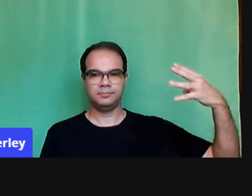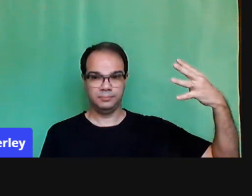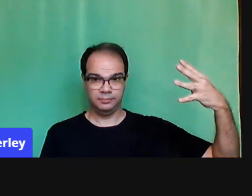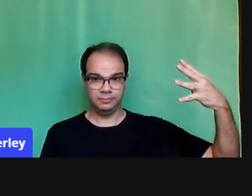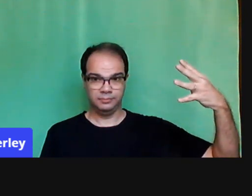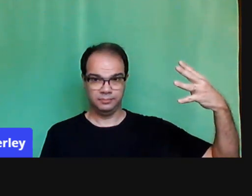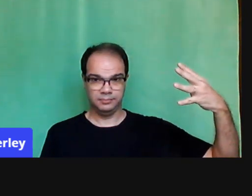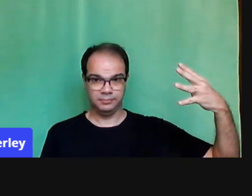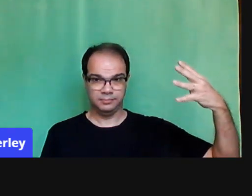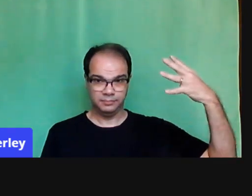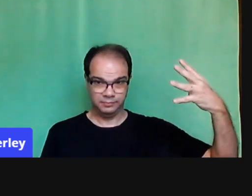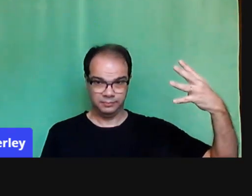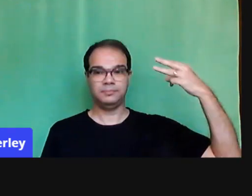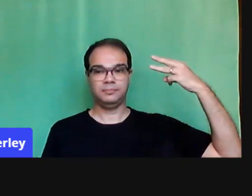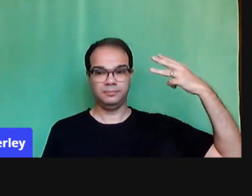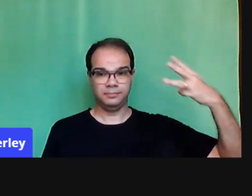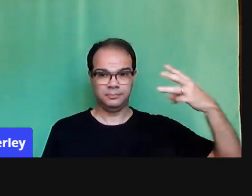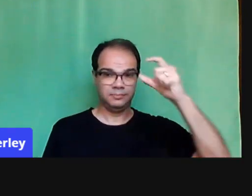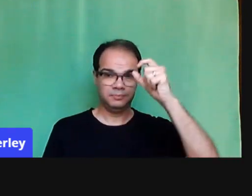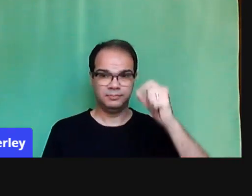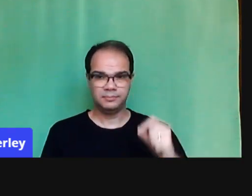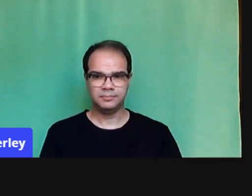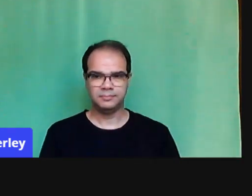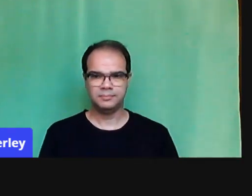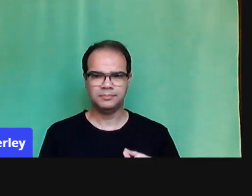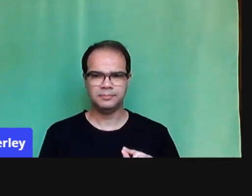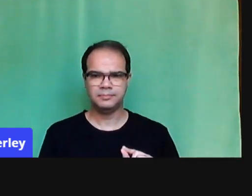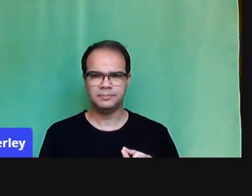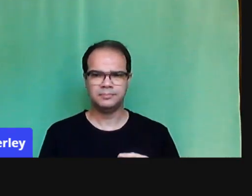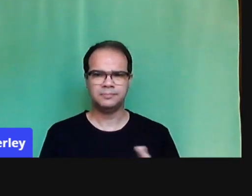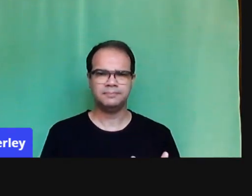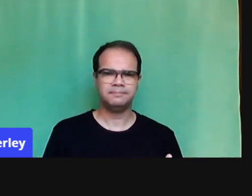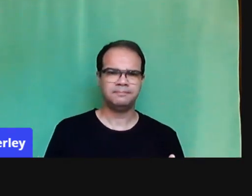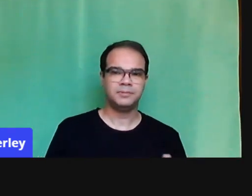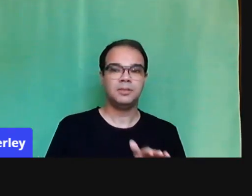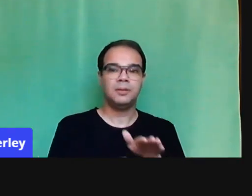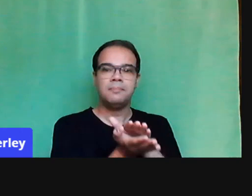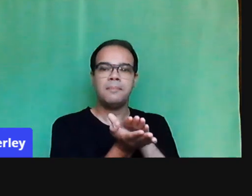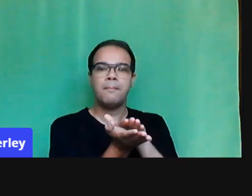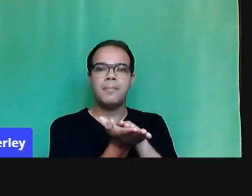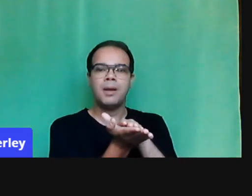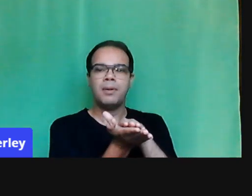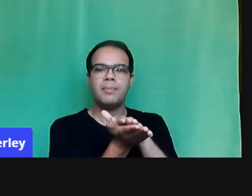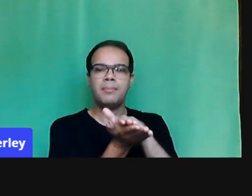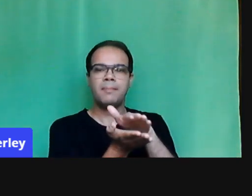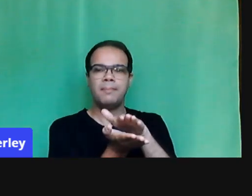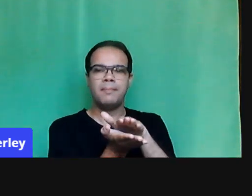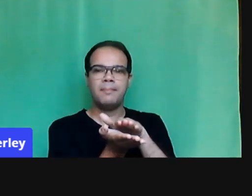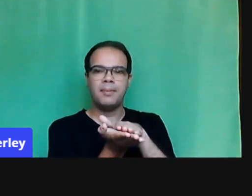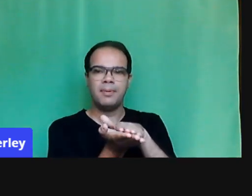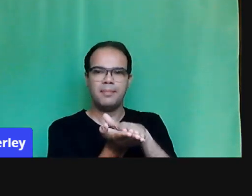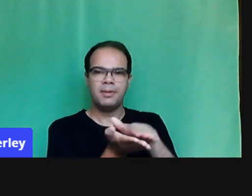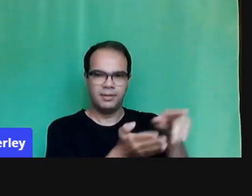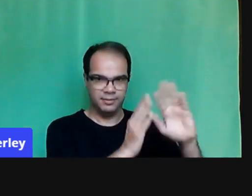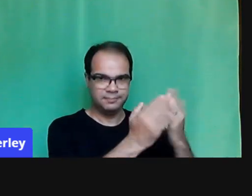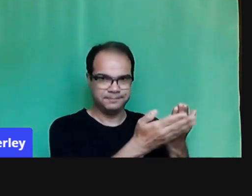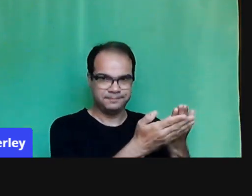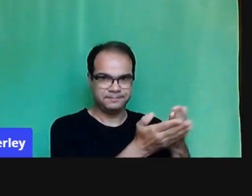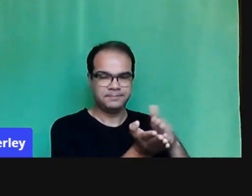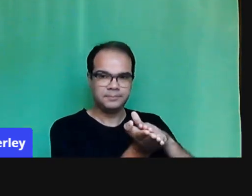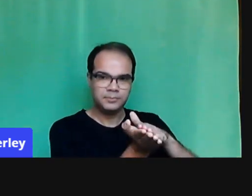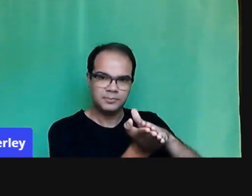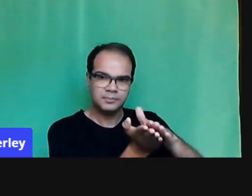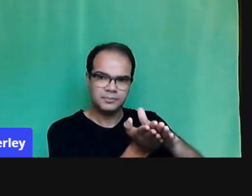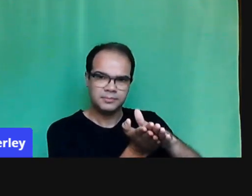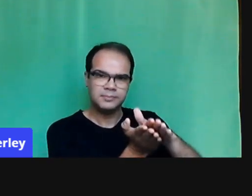adotam o ensino remoto têm optado por usar materiais impressos como parte das estratégias. Então,